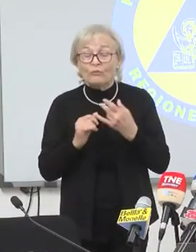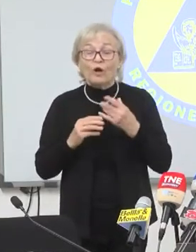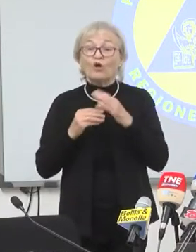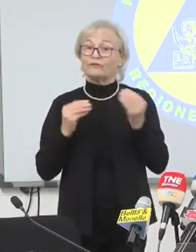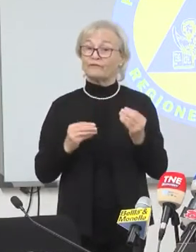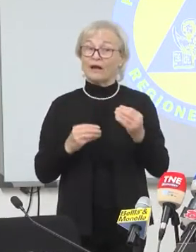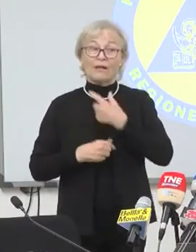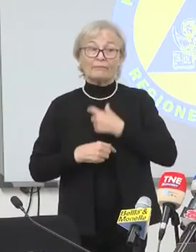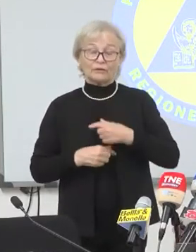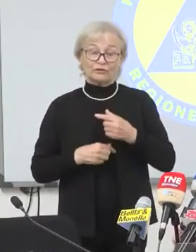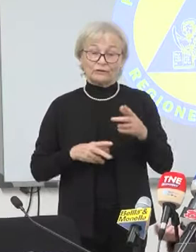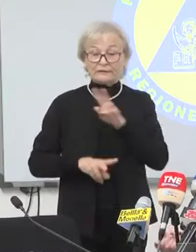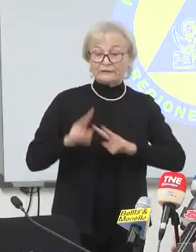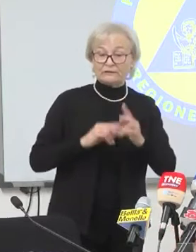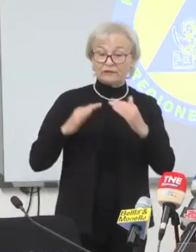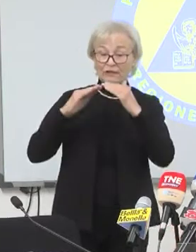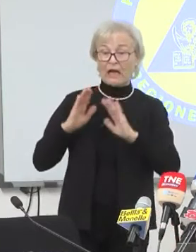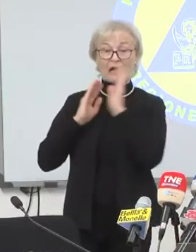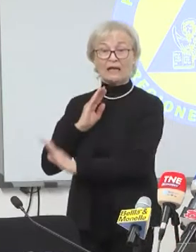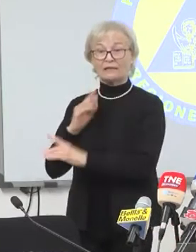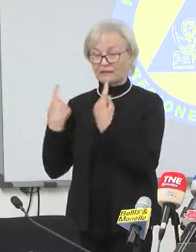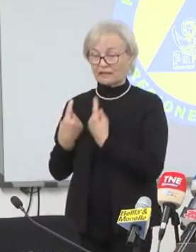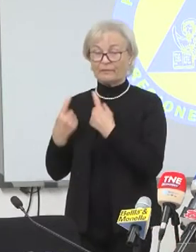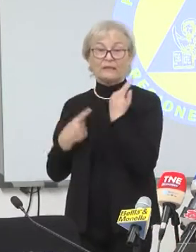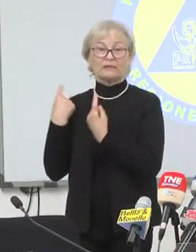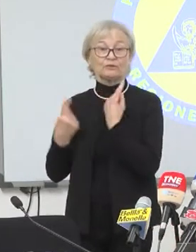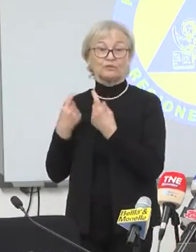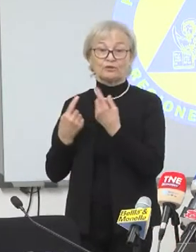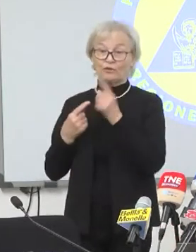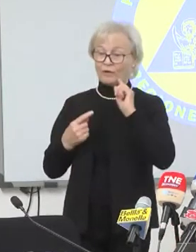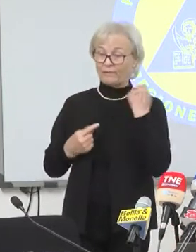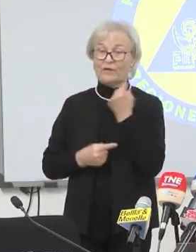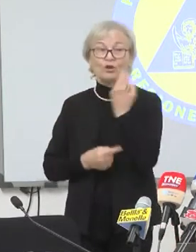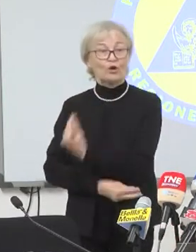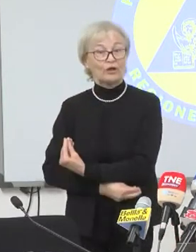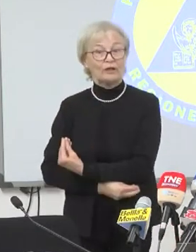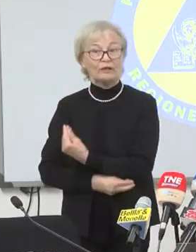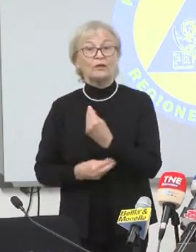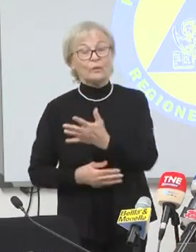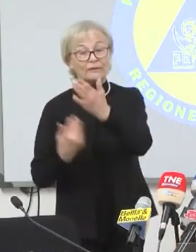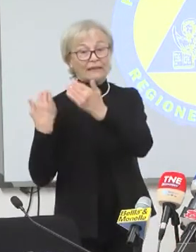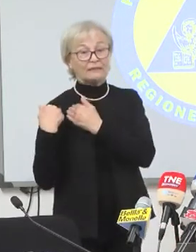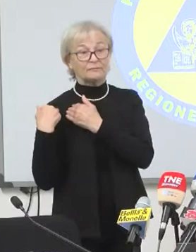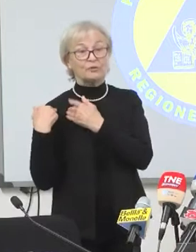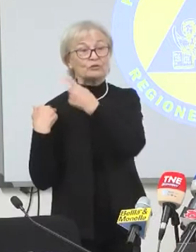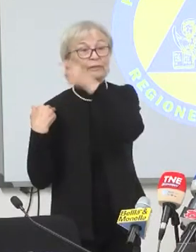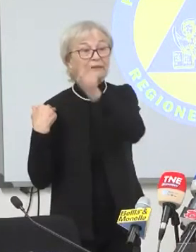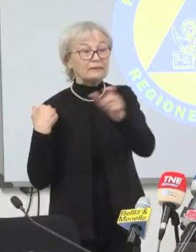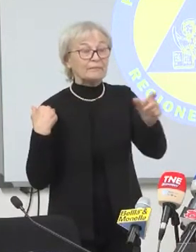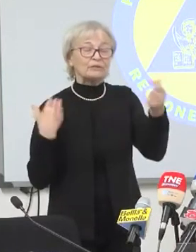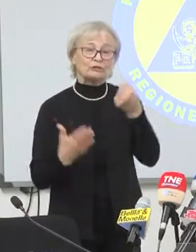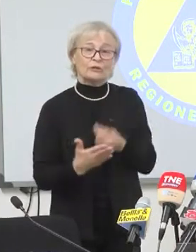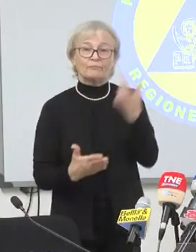stare a casa e aspetta il miglioramento dei sintomi. Quindi la responsabilizzazione della persona è molto, molto